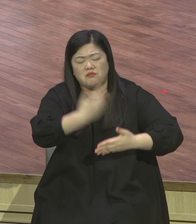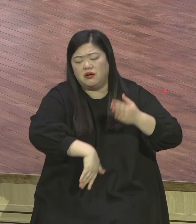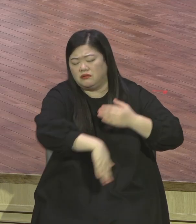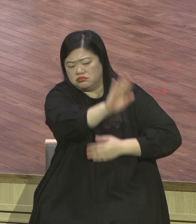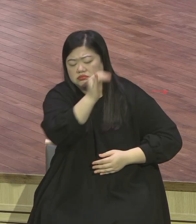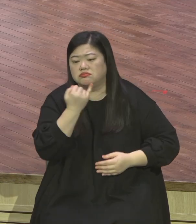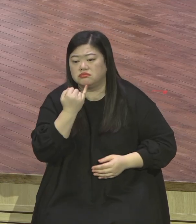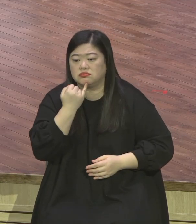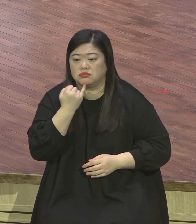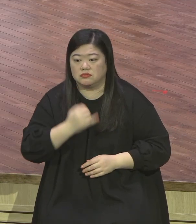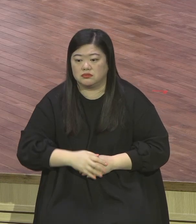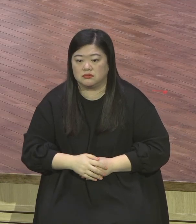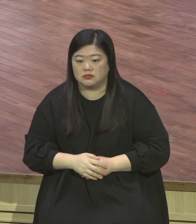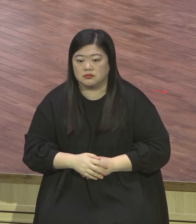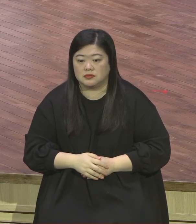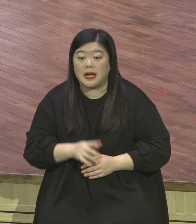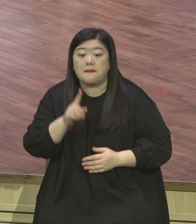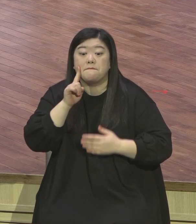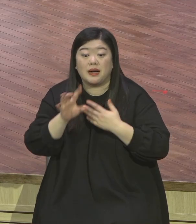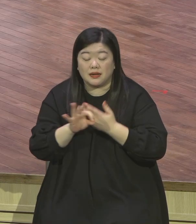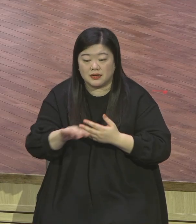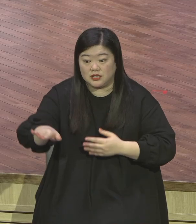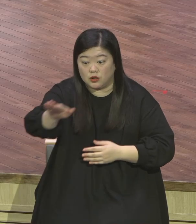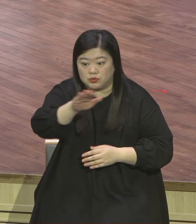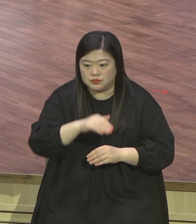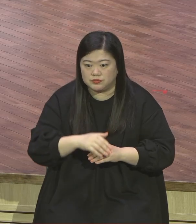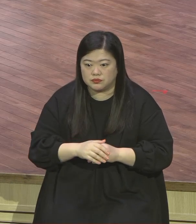다 받는 사람이 괴로울 겁니다 힘들 겁니다 사는 게